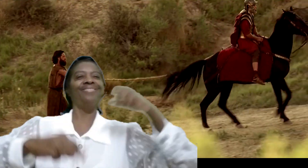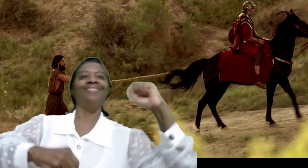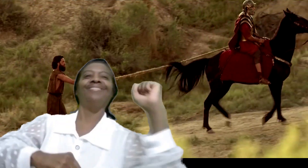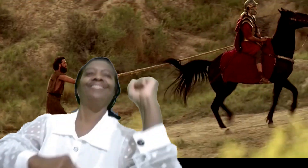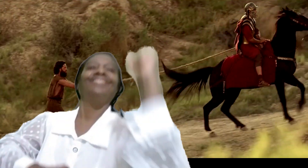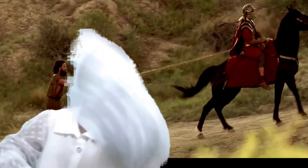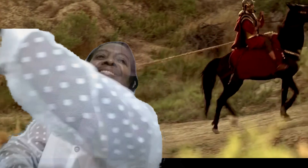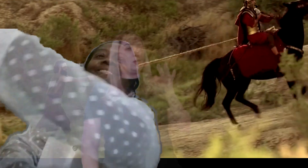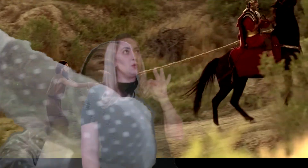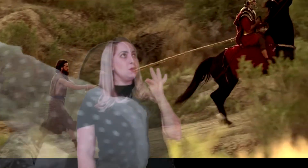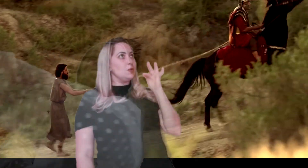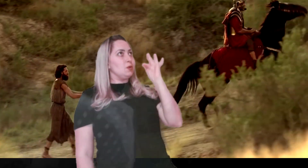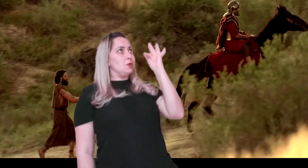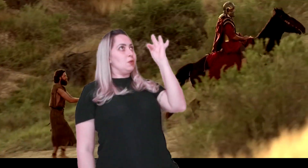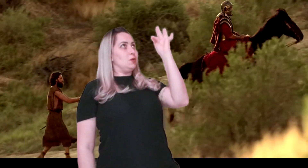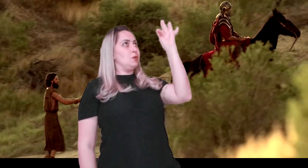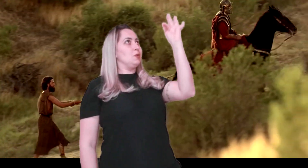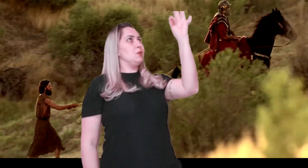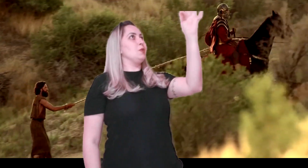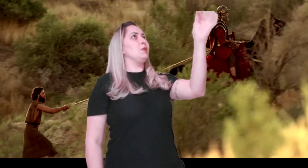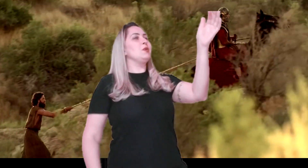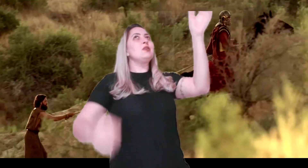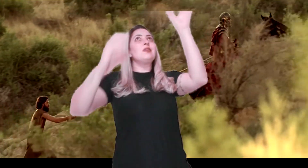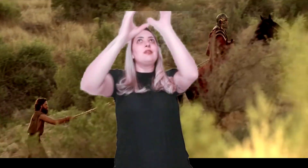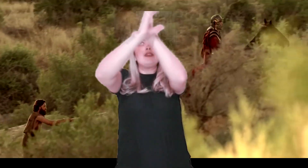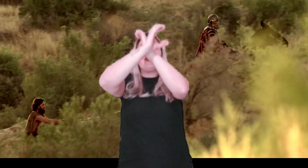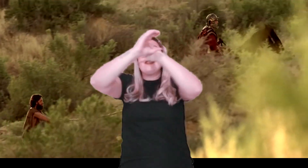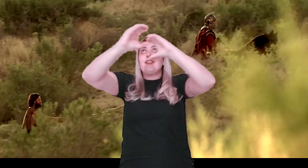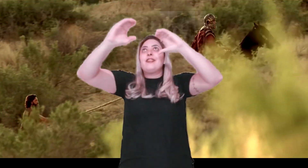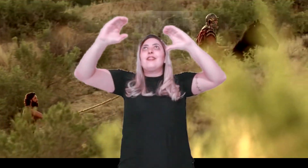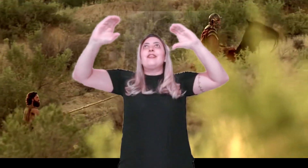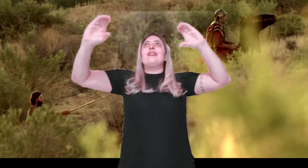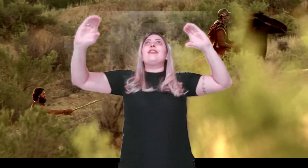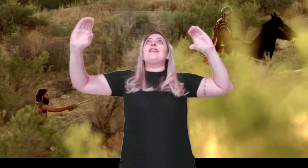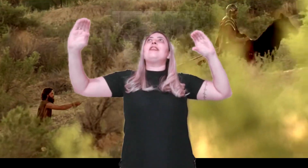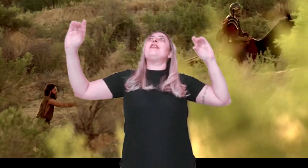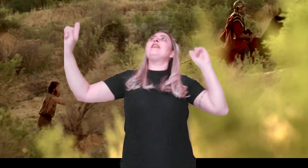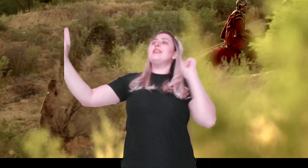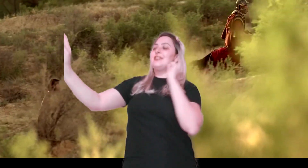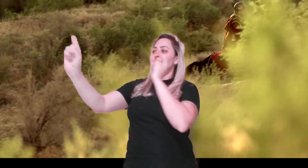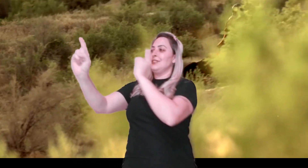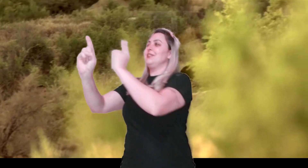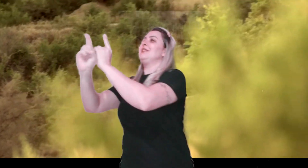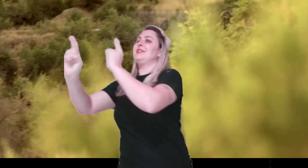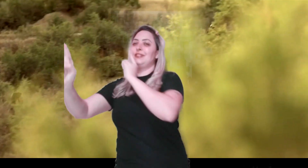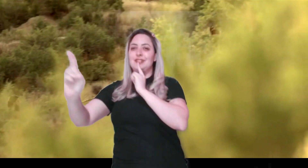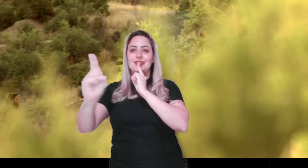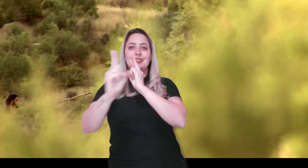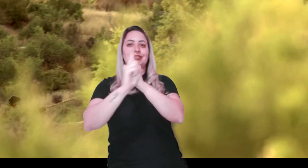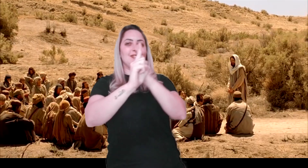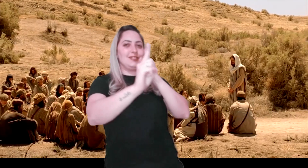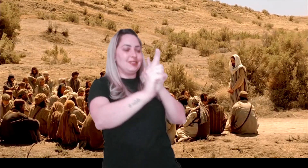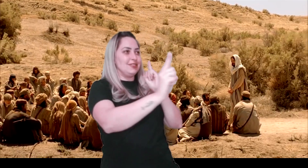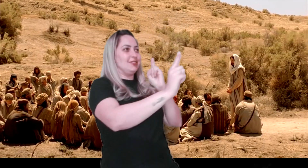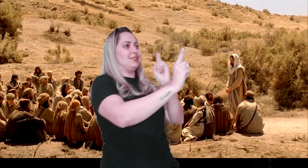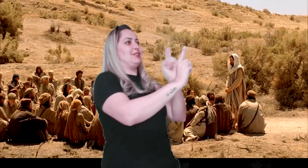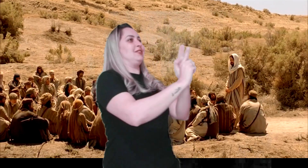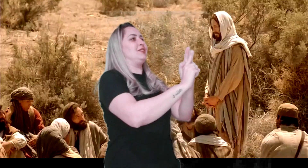E um dia no céu E um encontraremos Os